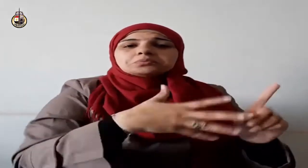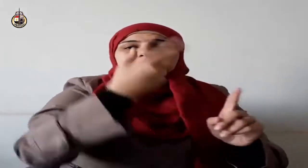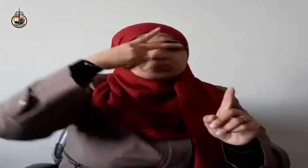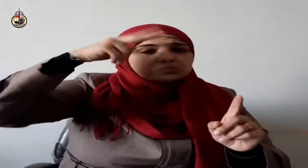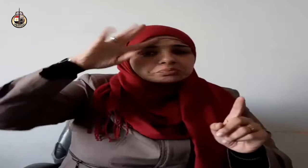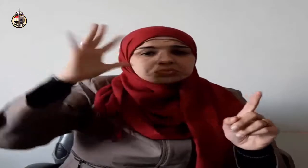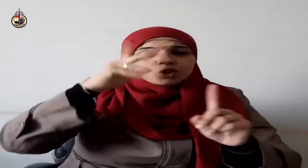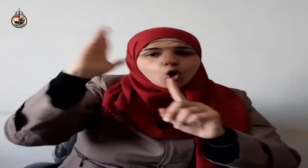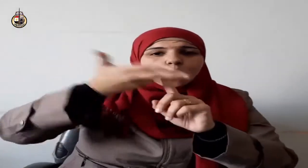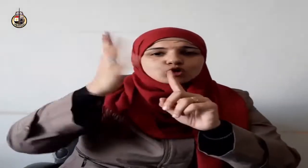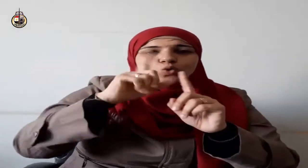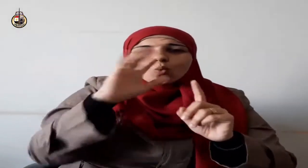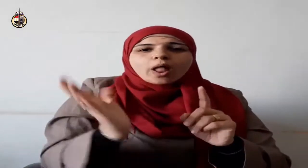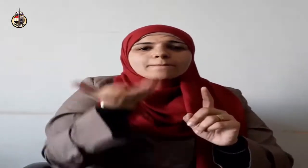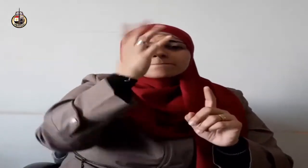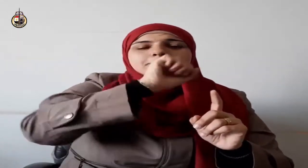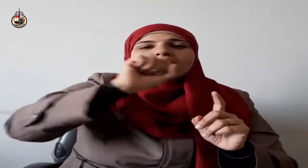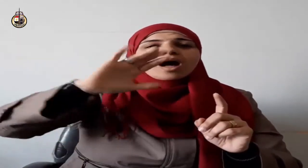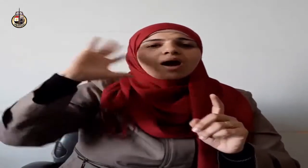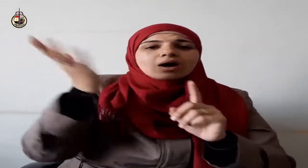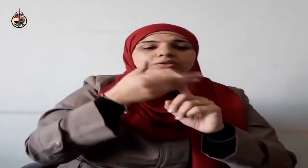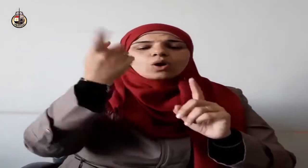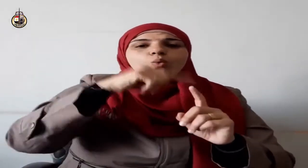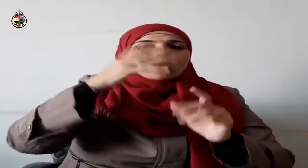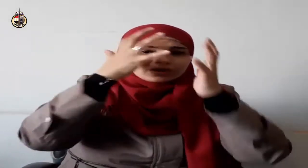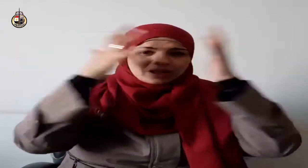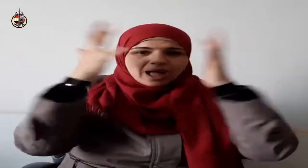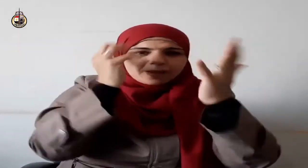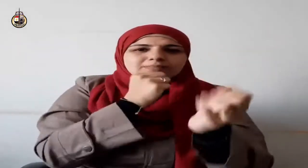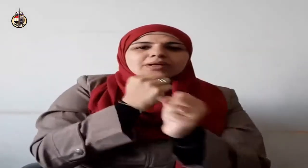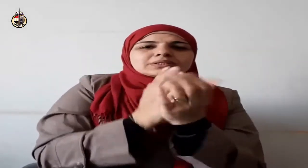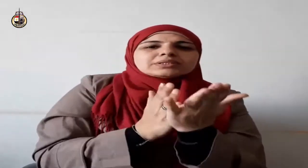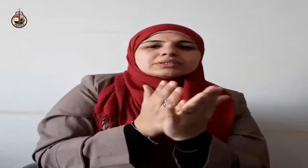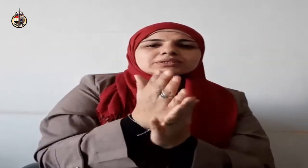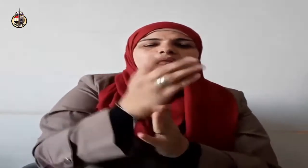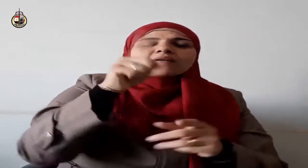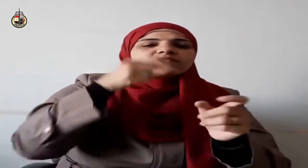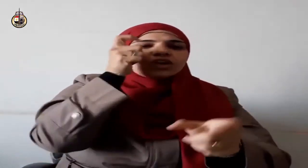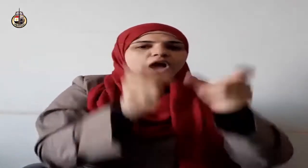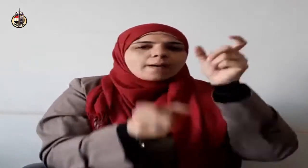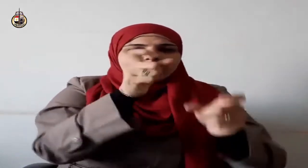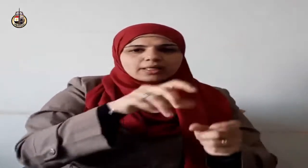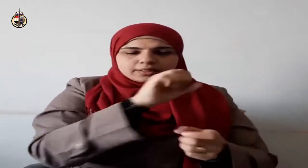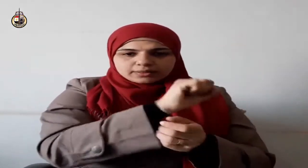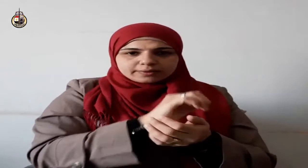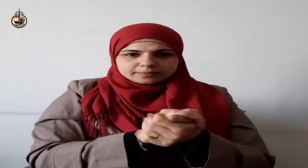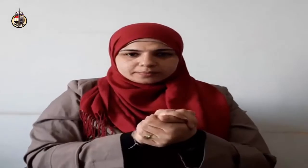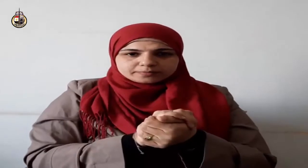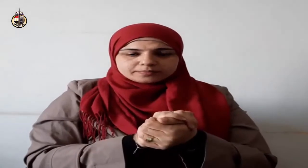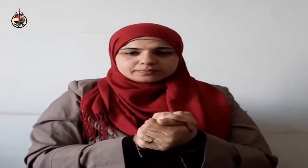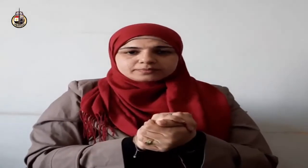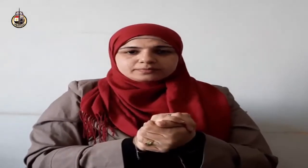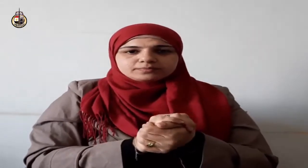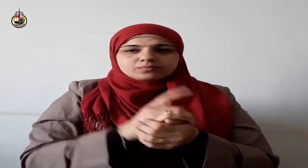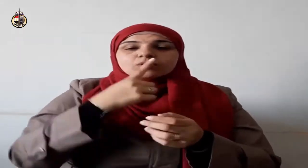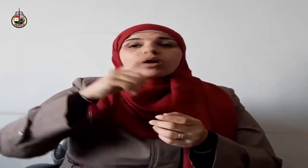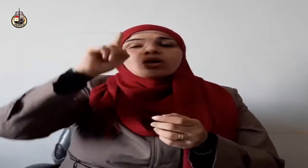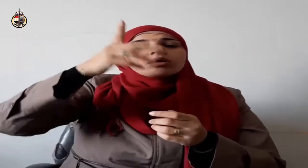ثم ينبئهم بما عملوا يوم القيامة إن الله بكل شيء